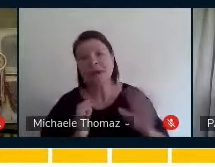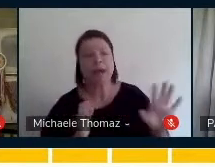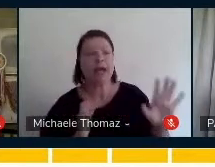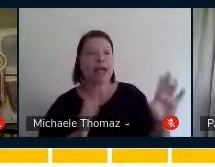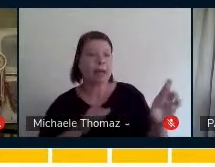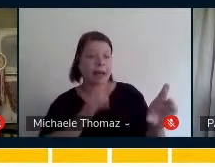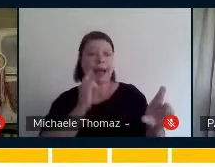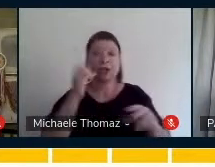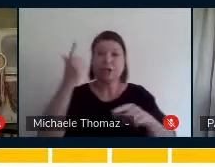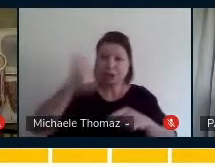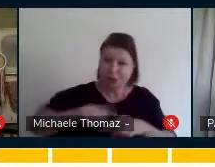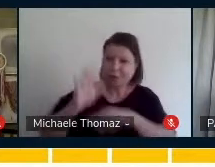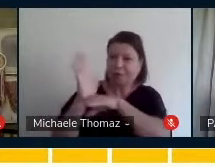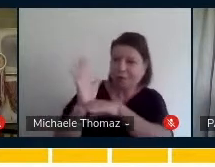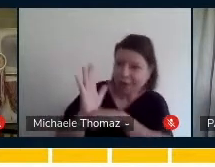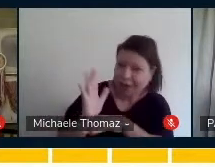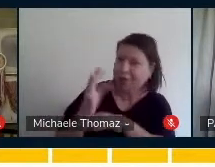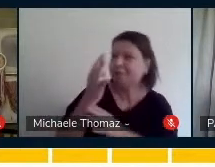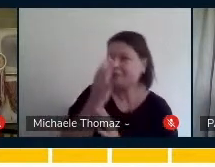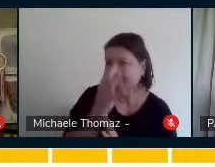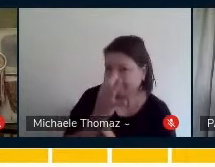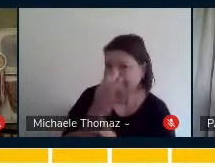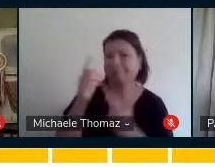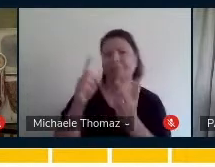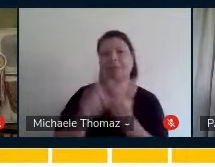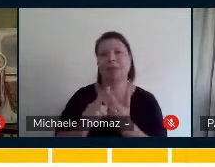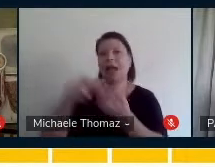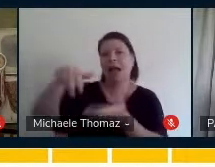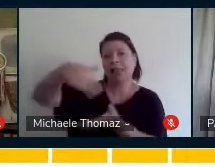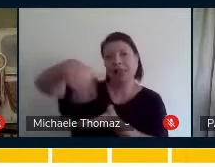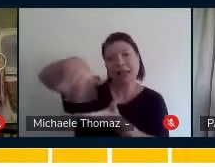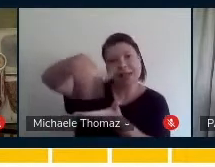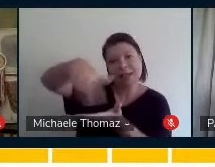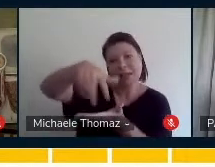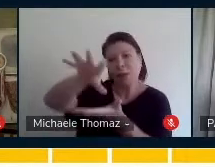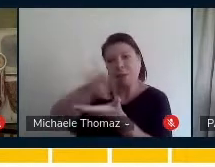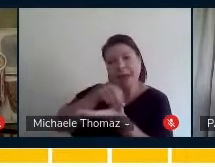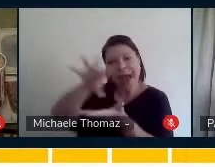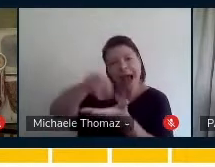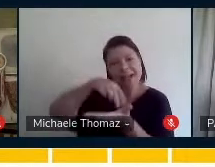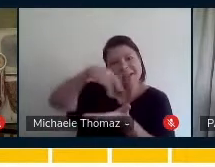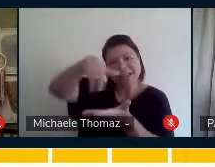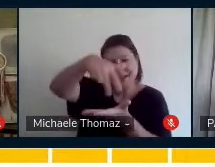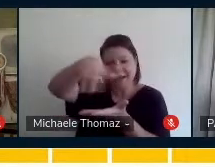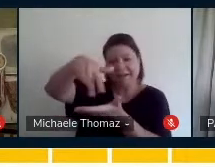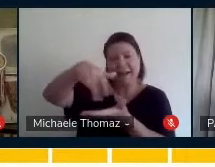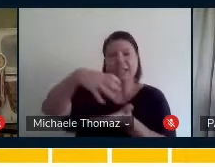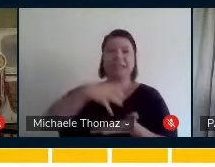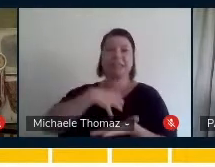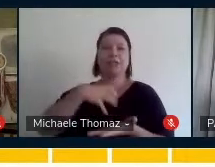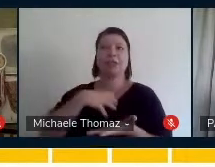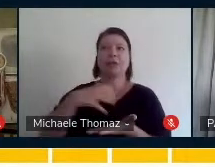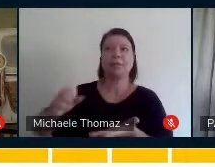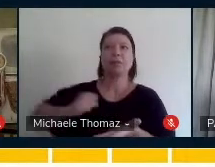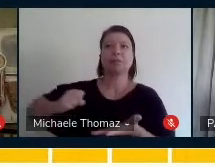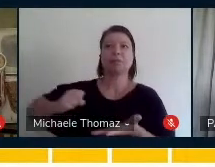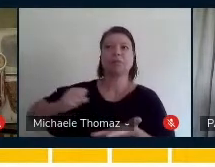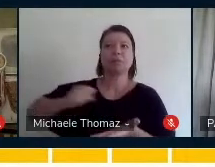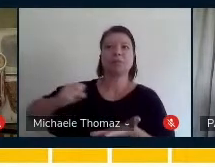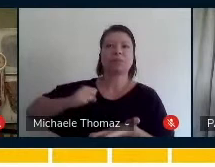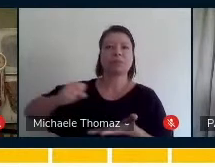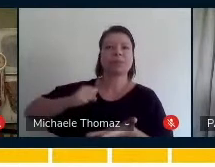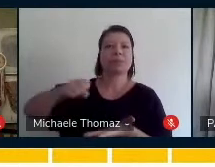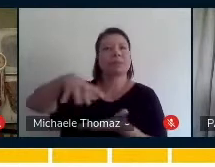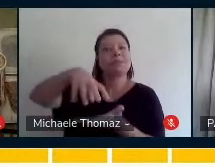da dança, que ela imitasse os movimentos da dança, sentisse a vibração, depois ela uniu a